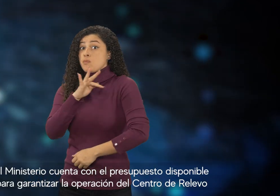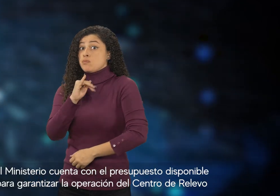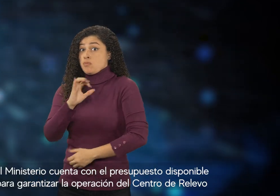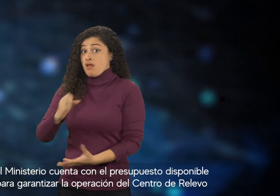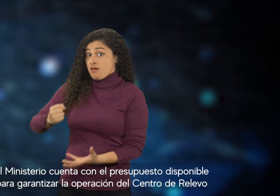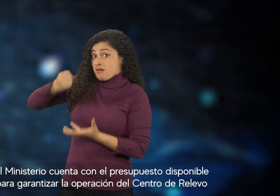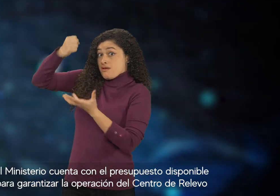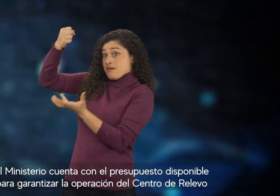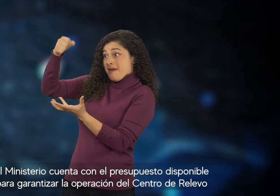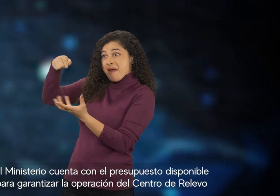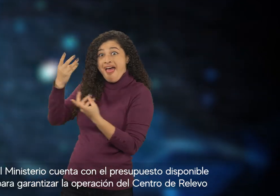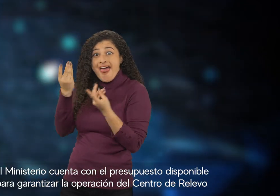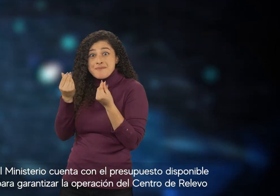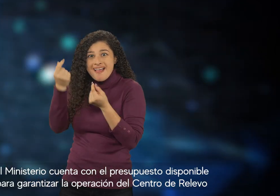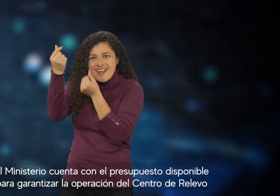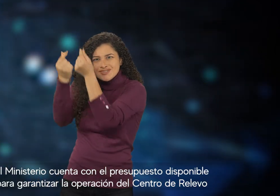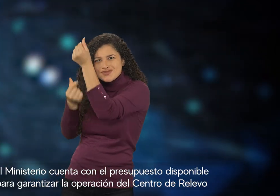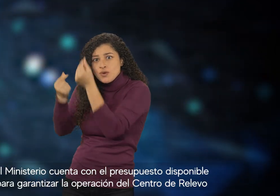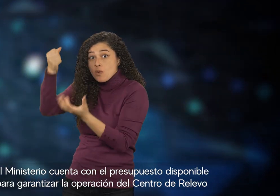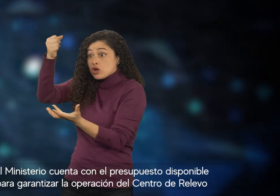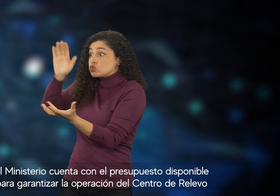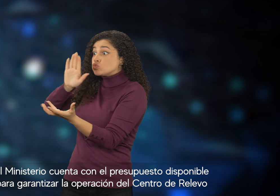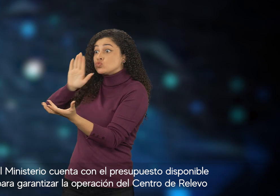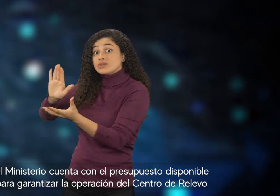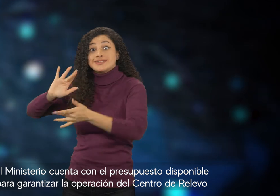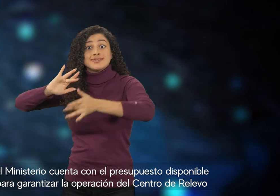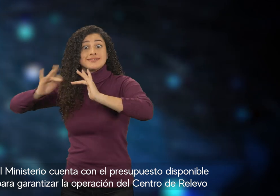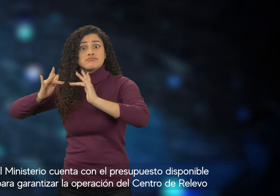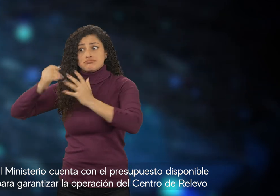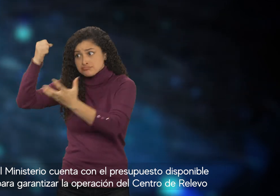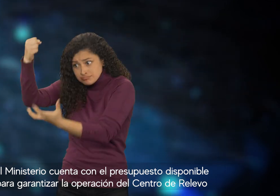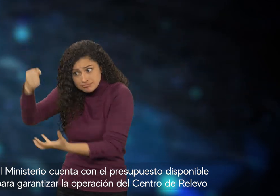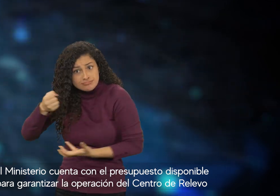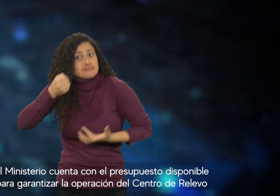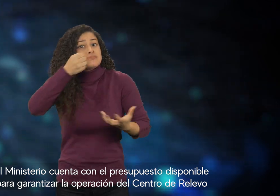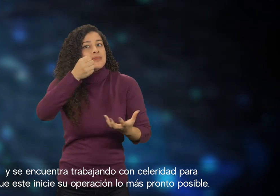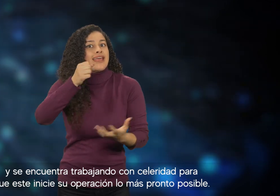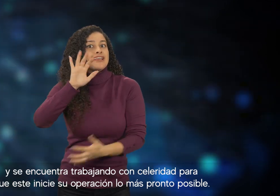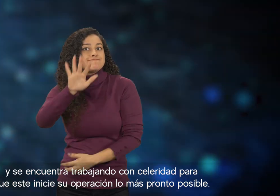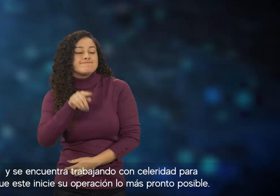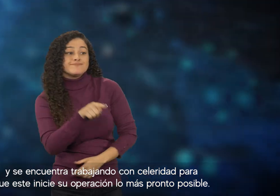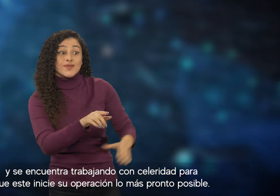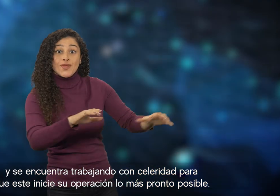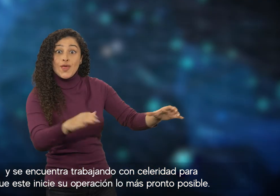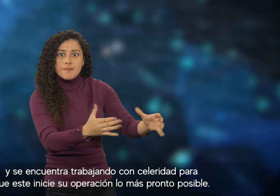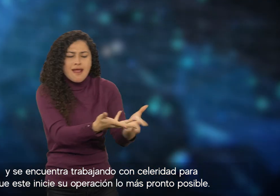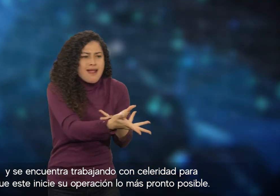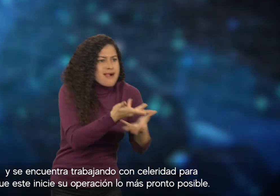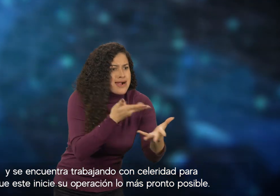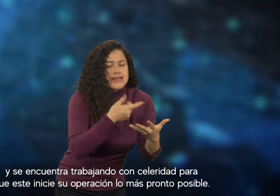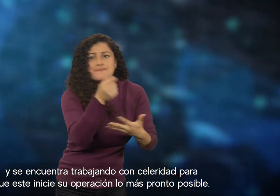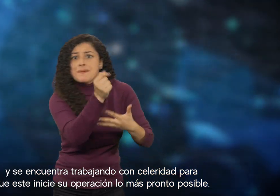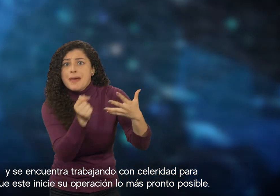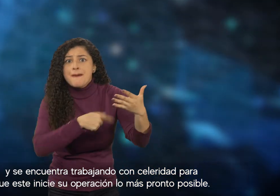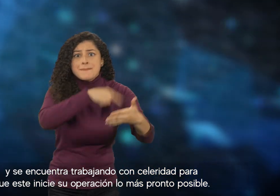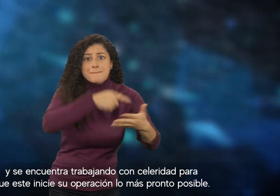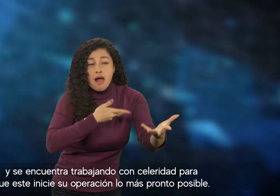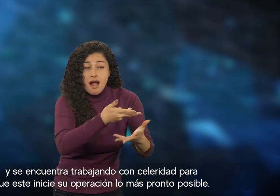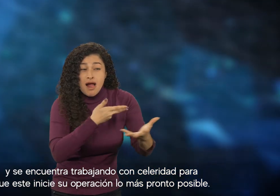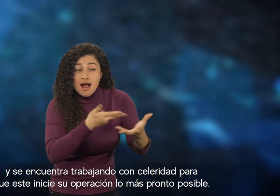cuenta con el presupuesto disponible para garantizar la operación del centro de relevo y se encuentra trabajando con celeridad para